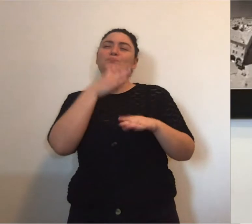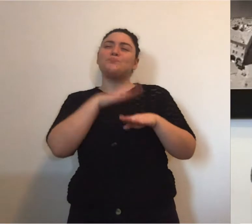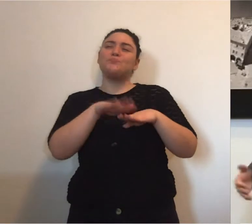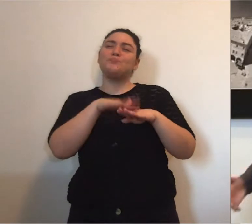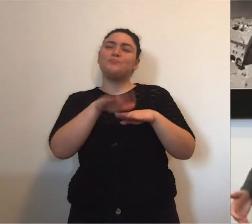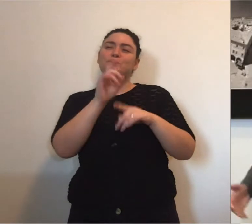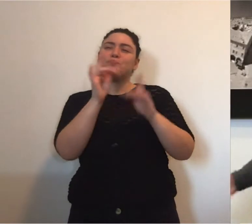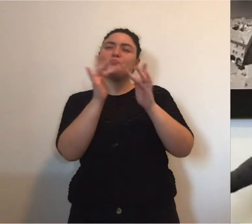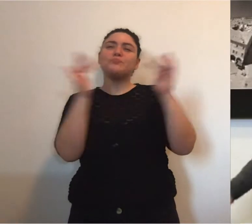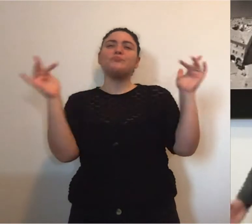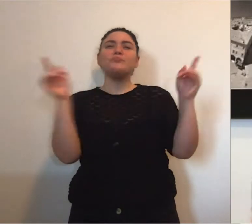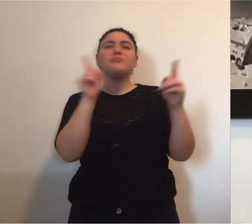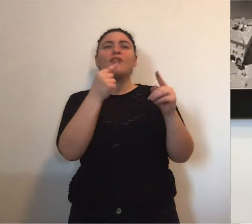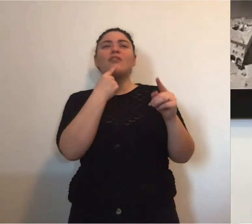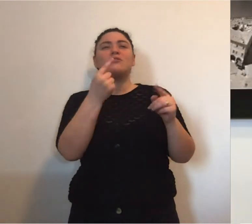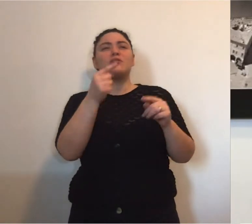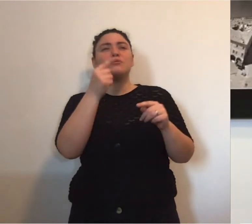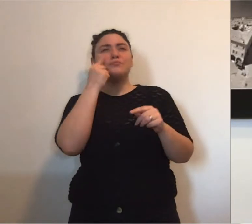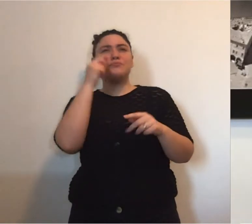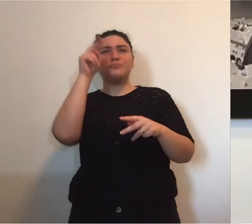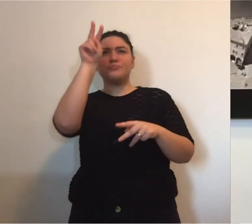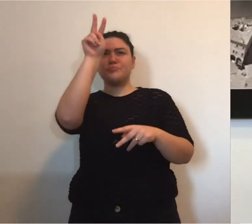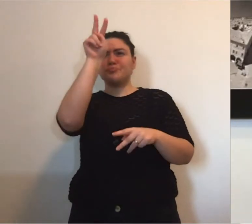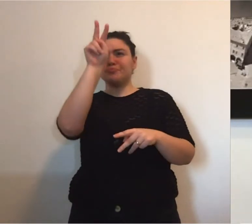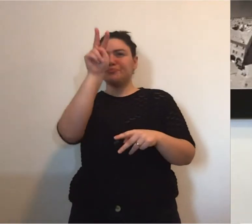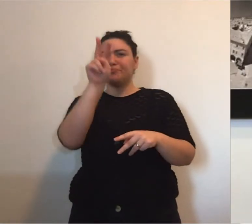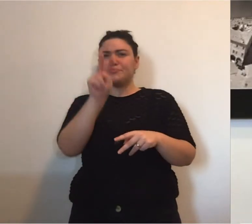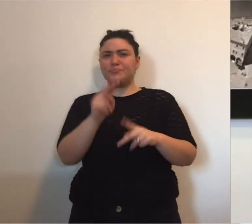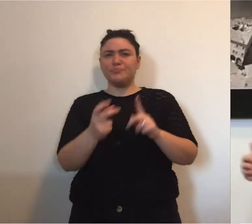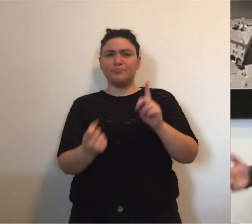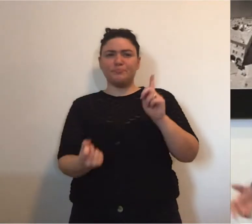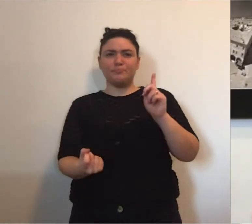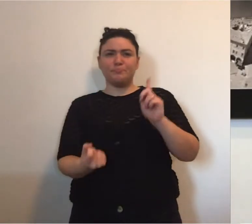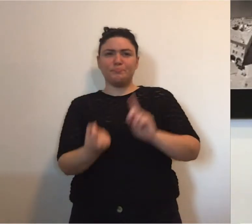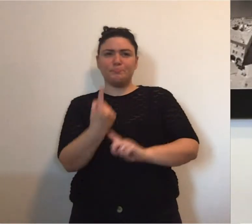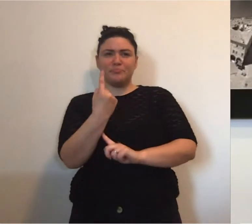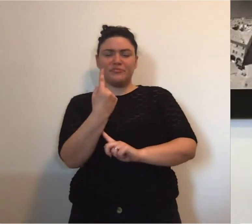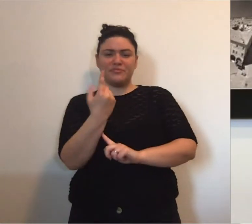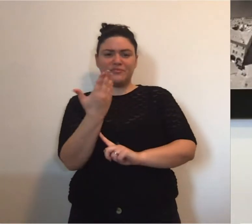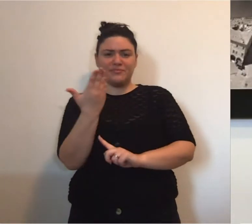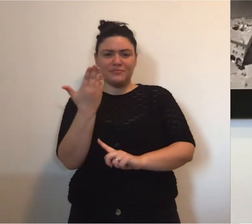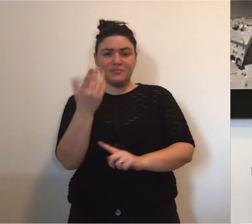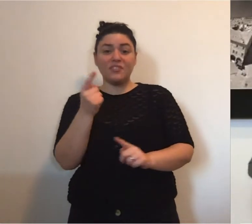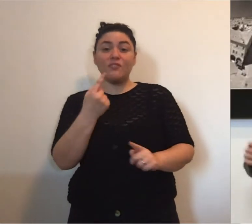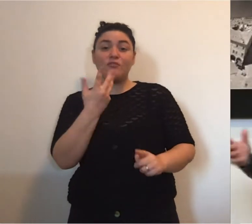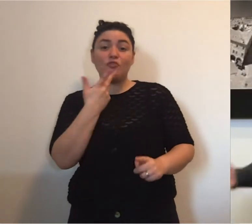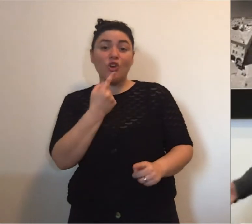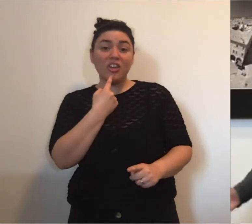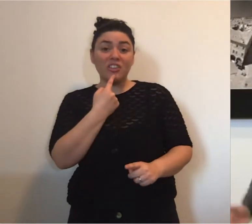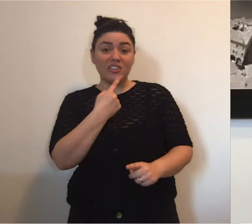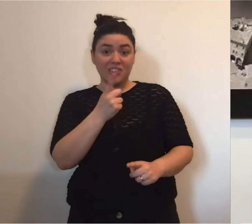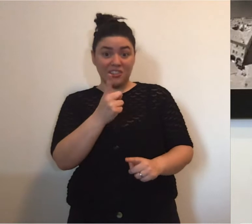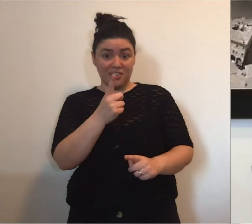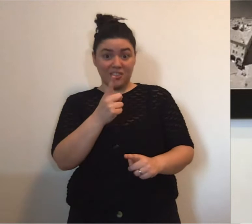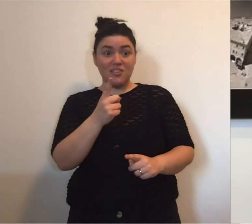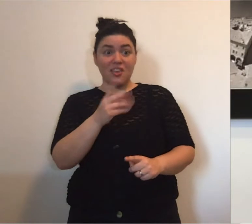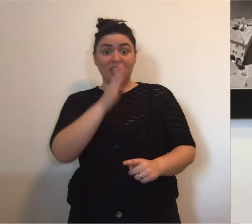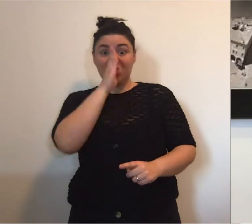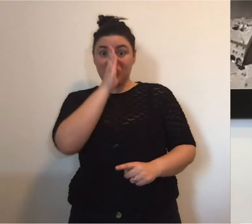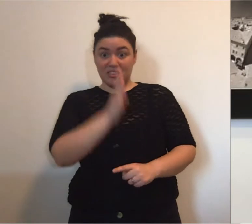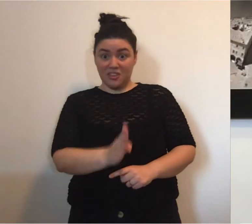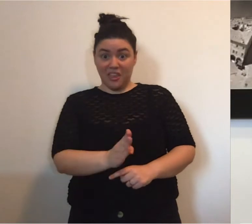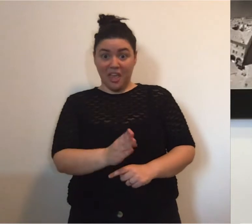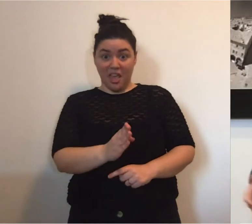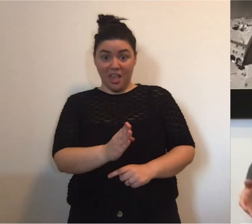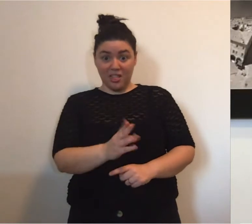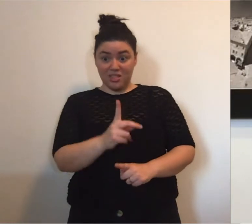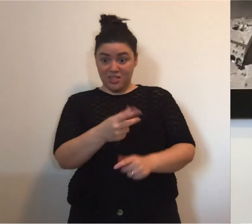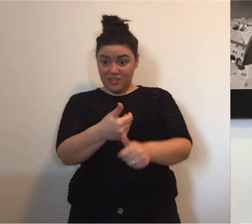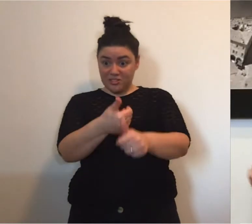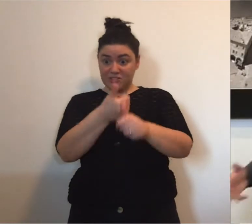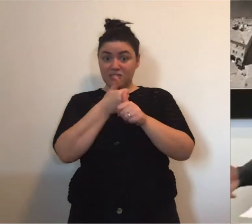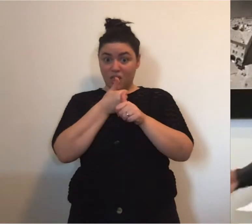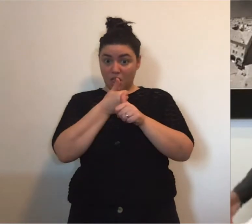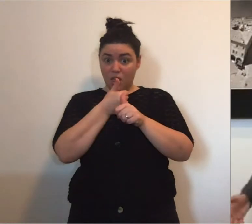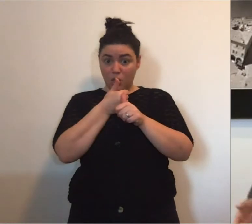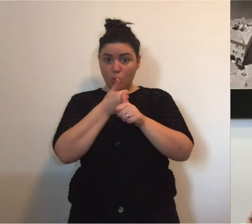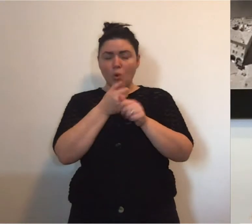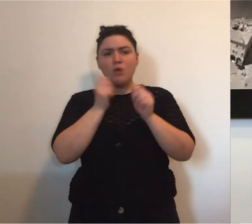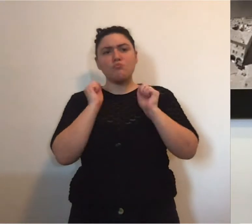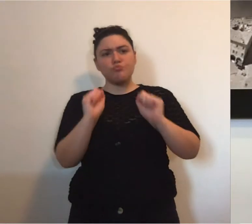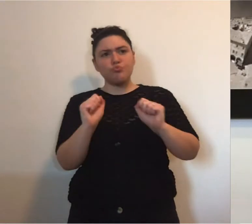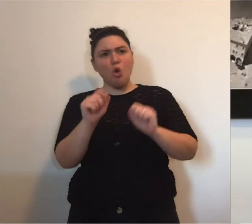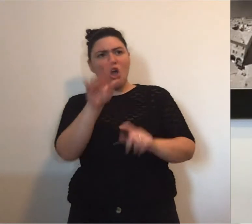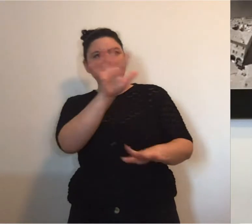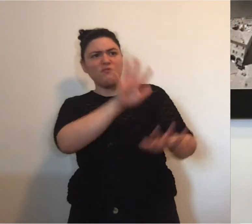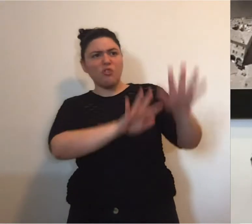so che ogni tanto sui social network partono dibattiti abbastanza come posso dire bizzarri. Vorrei che chi ascolta